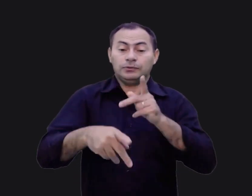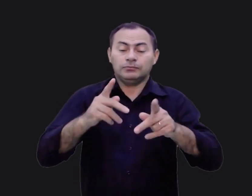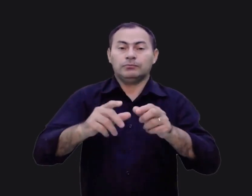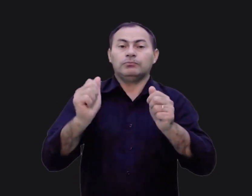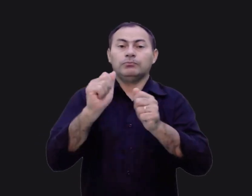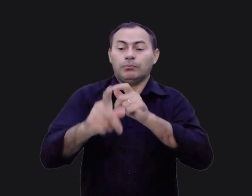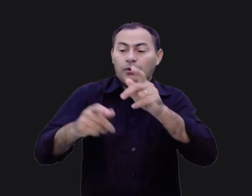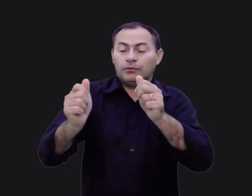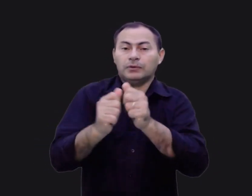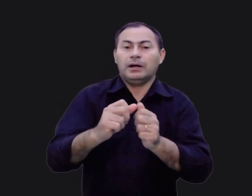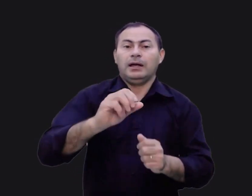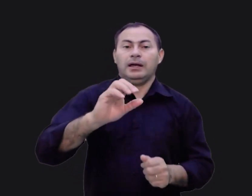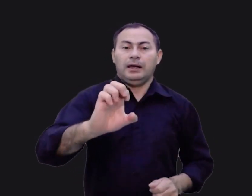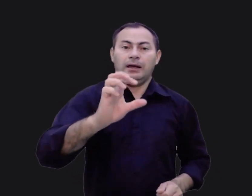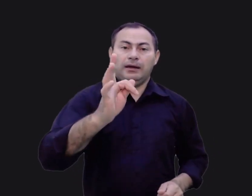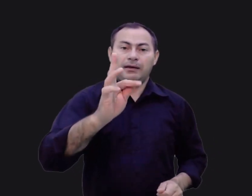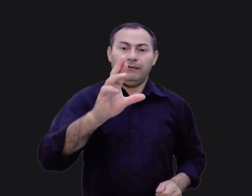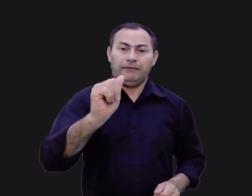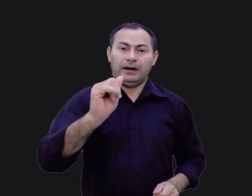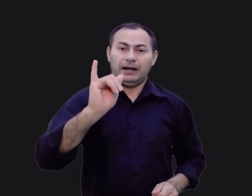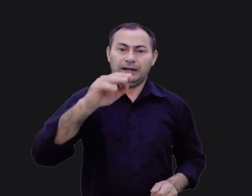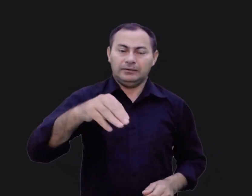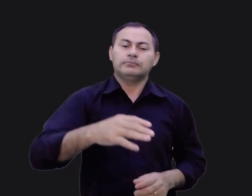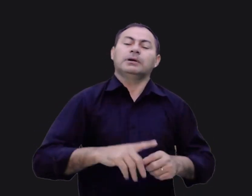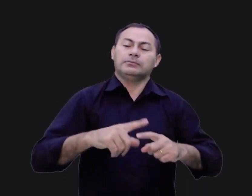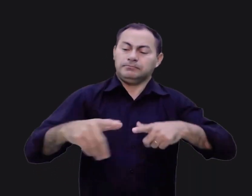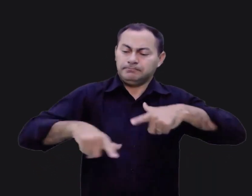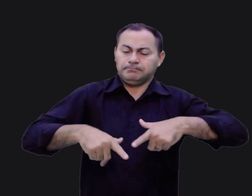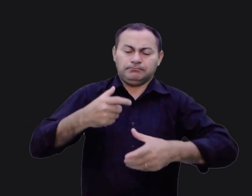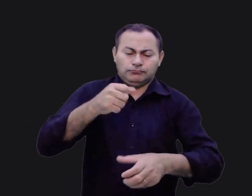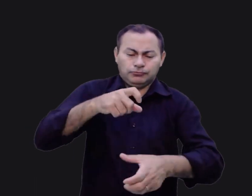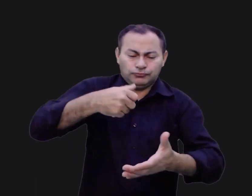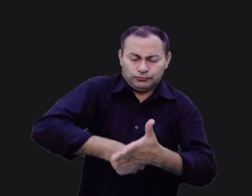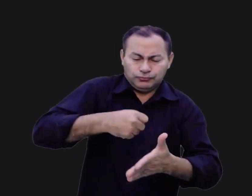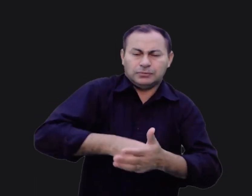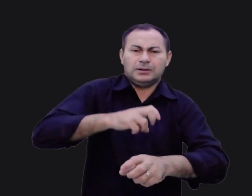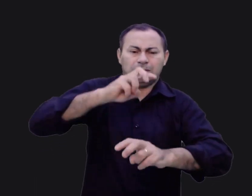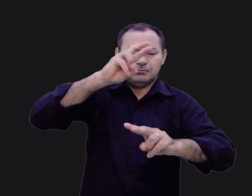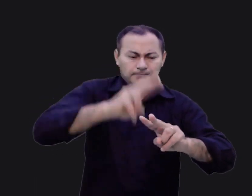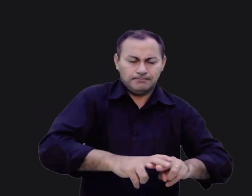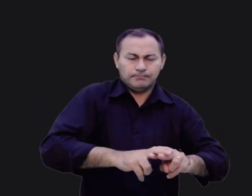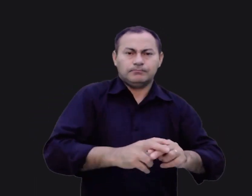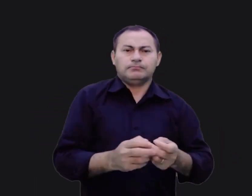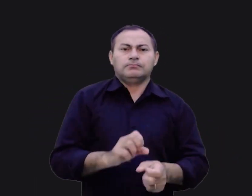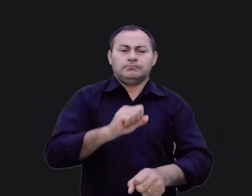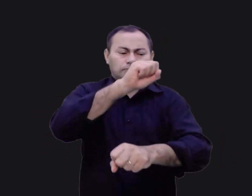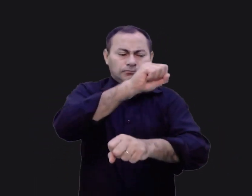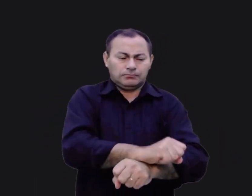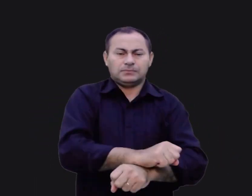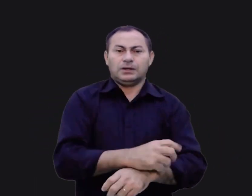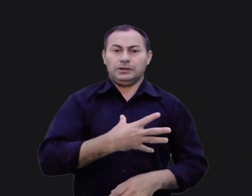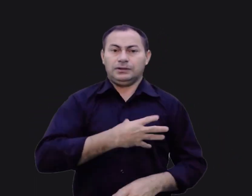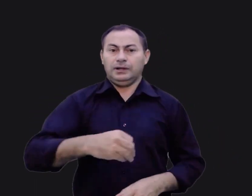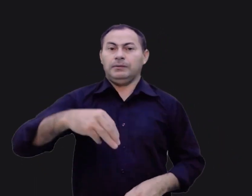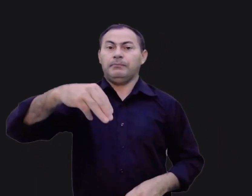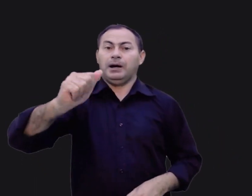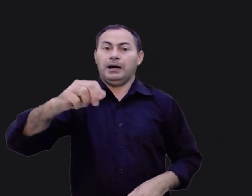do povo de Efraim. Mas são sujeitos a trabalhos forçados. Os filhos de Manassés não conseguiram